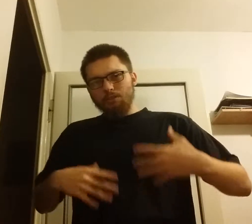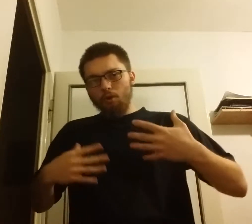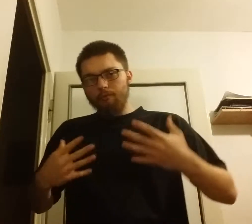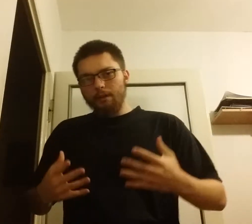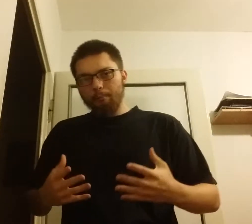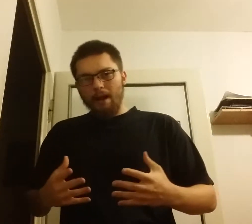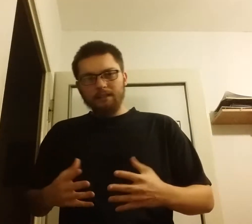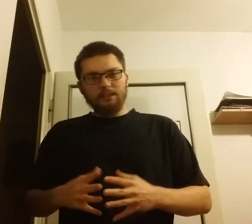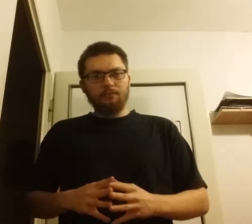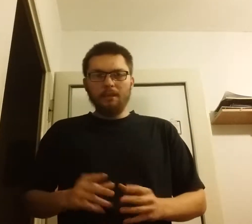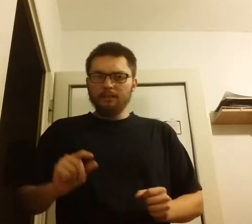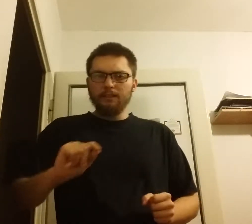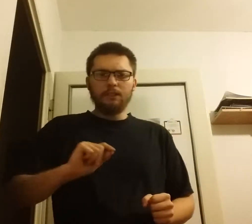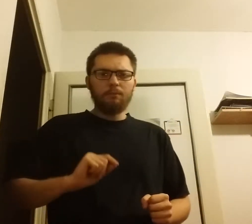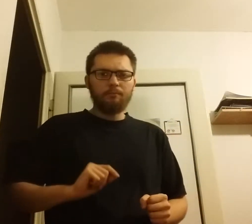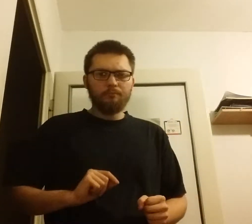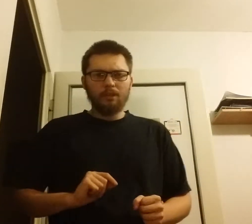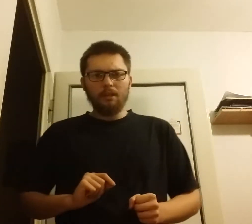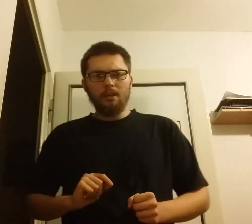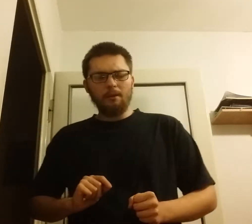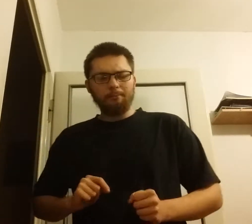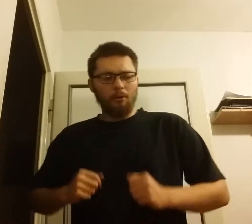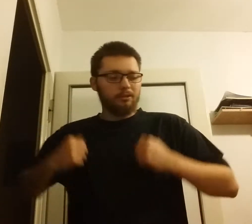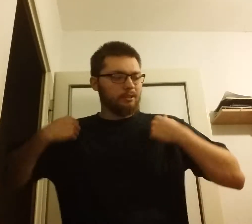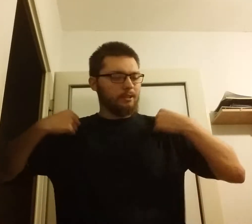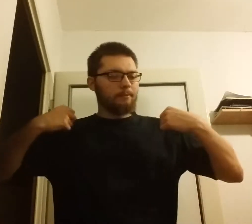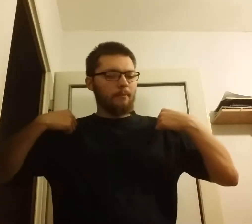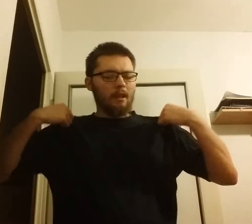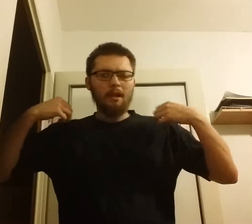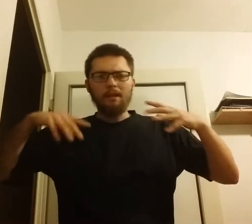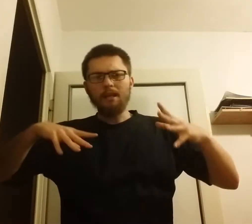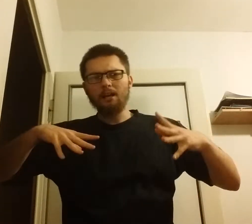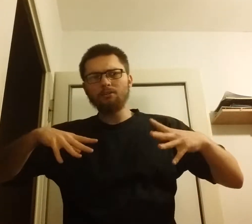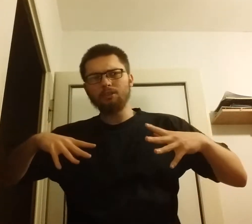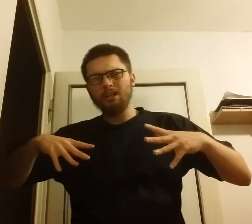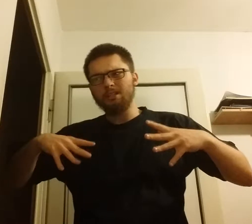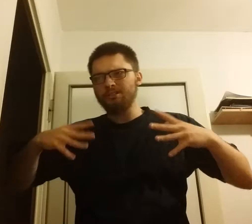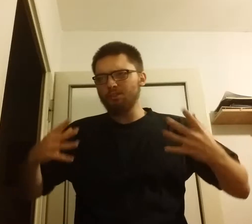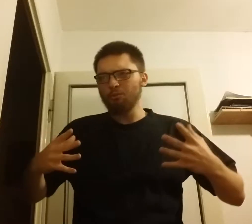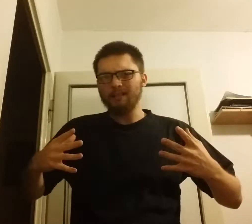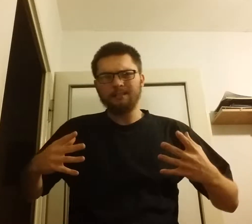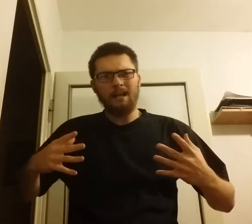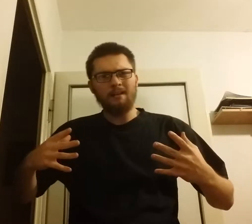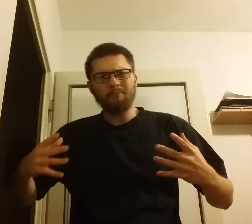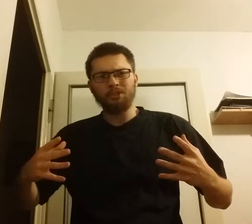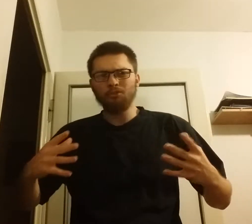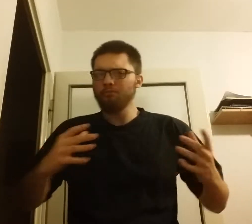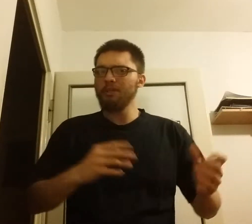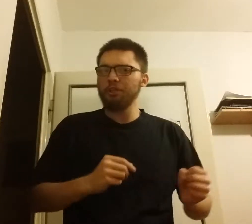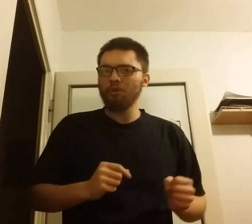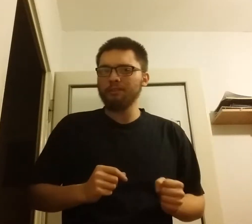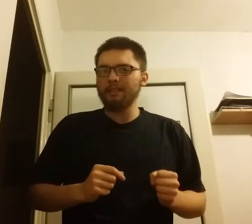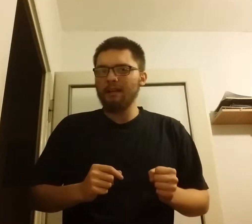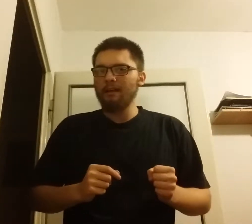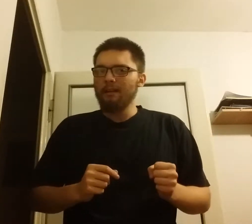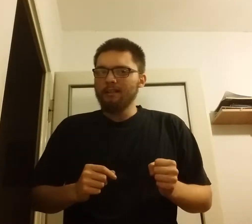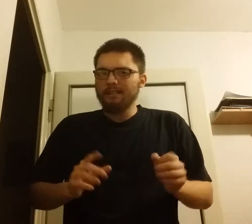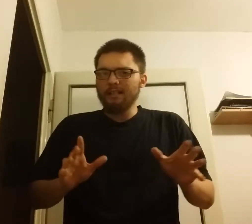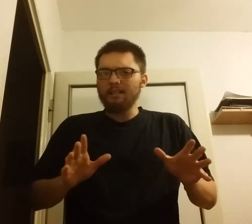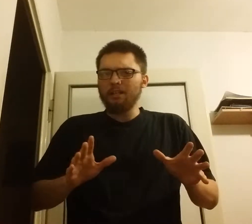nowych państw, m.in. Polski. Jako, że sytuacja w przeciągu miesiąca z takiej